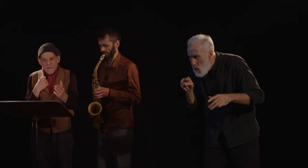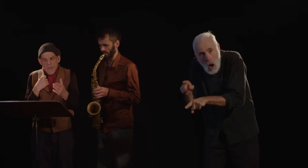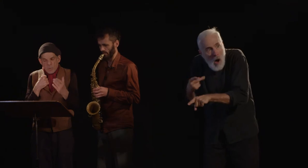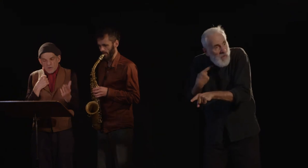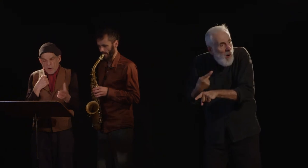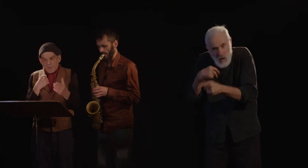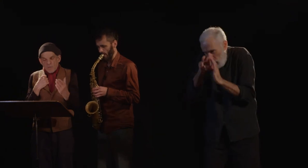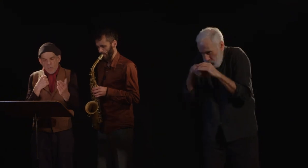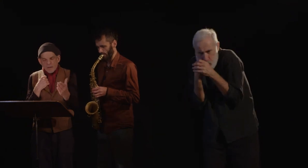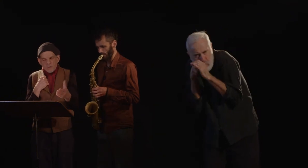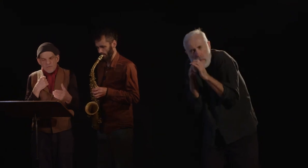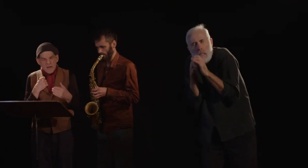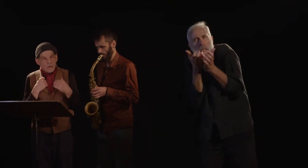pour échapper au froid de l'hiver.